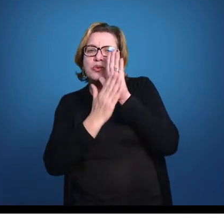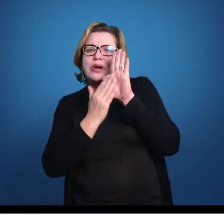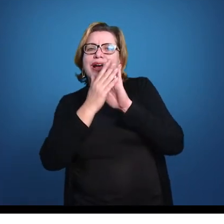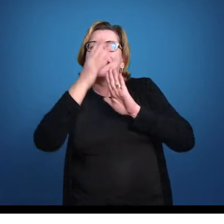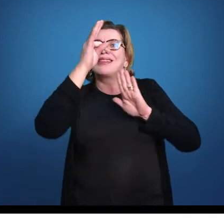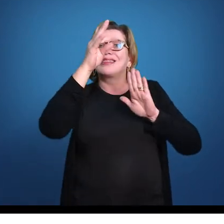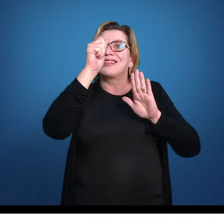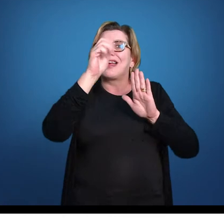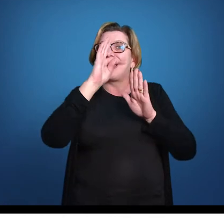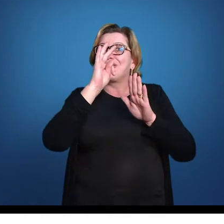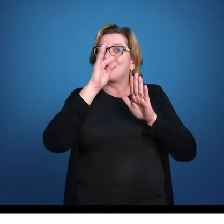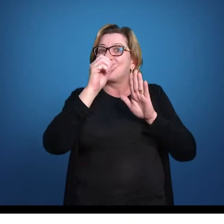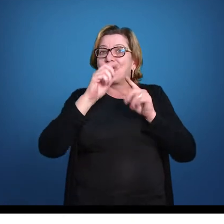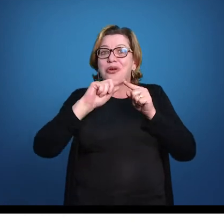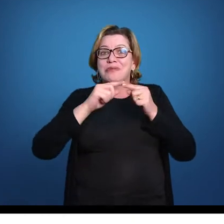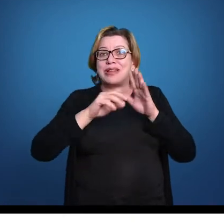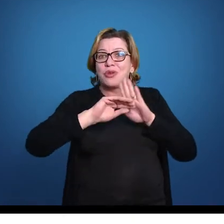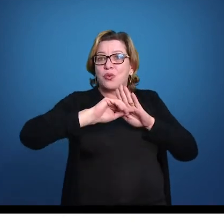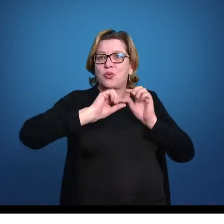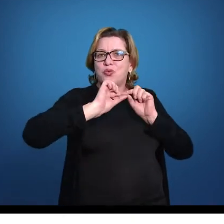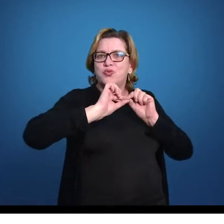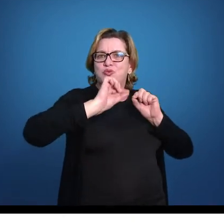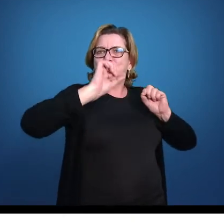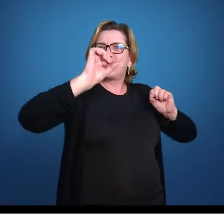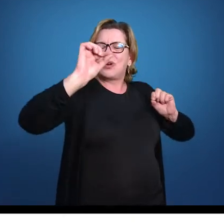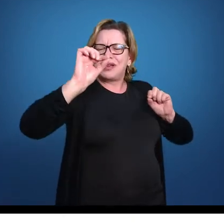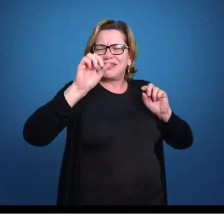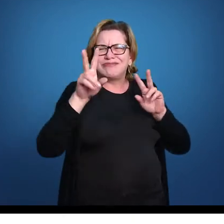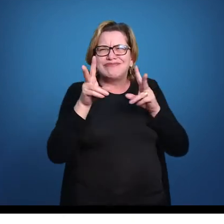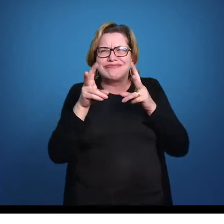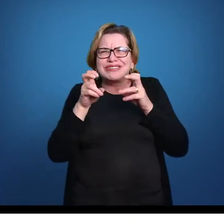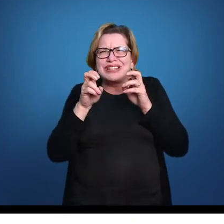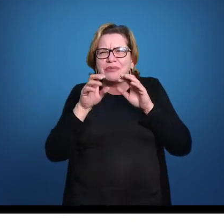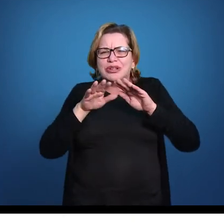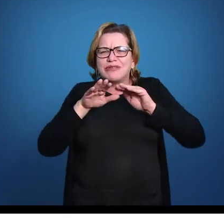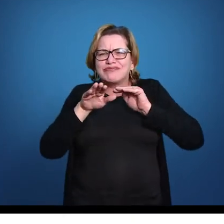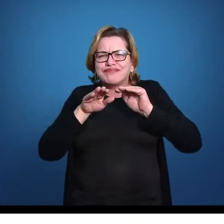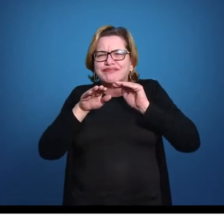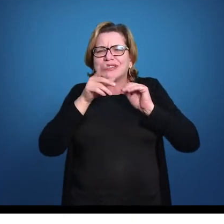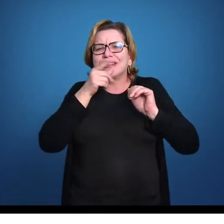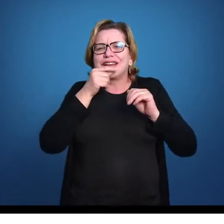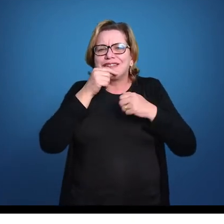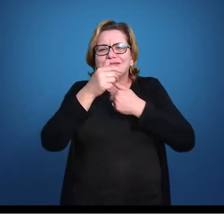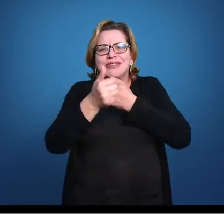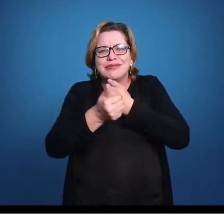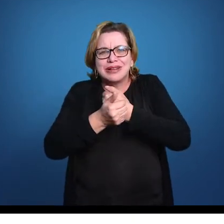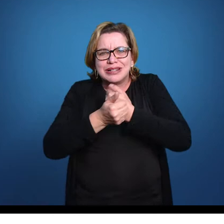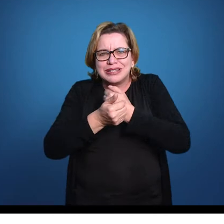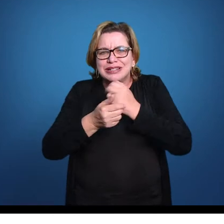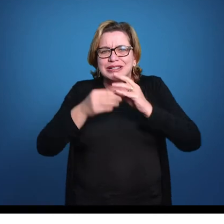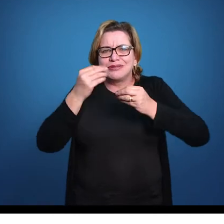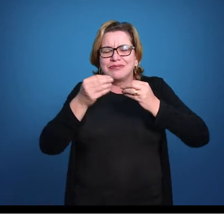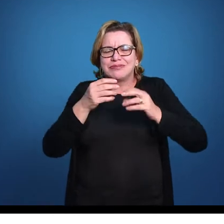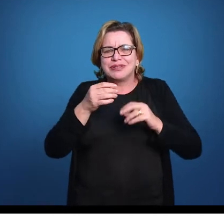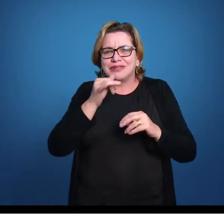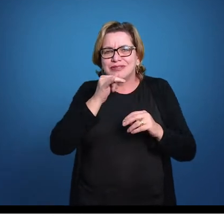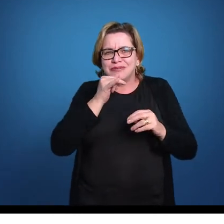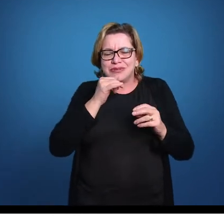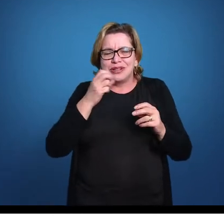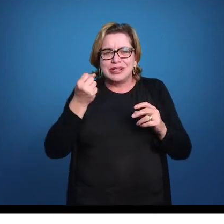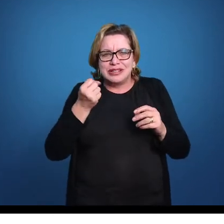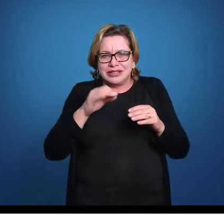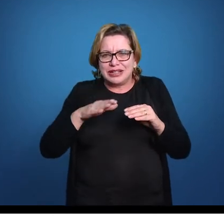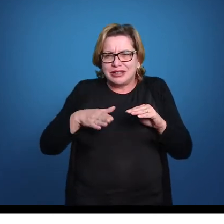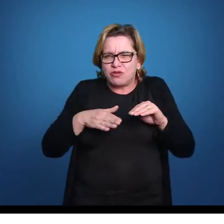Ele percebe não coisas que encostam nele, mas coisas que movimentam a água ao redor dele. Então eles percebem, por exemplo, se ele está